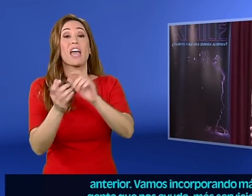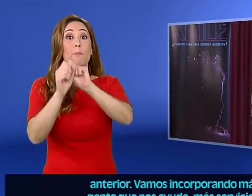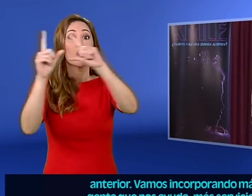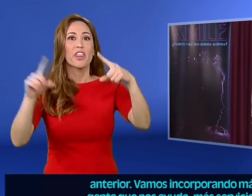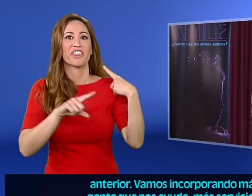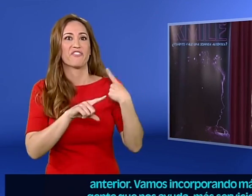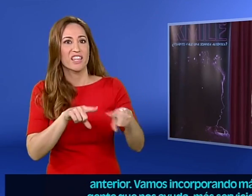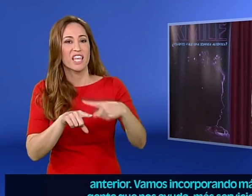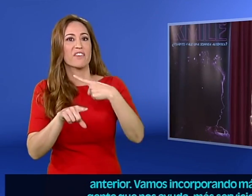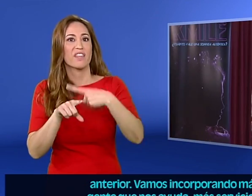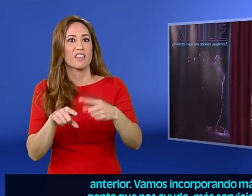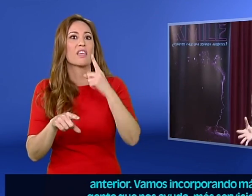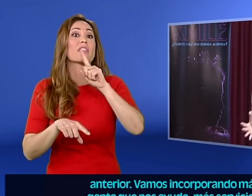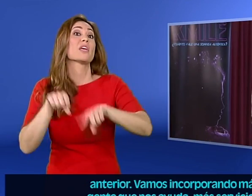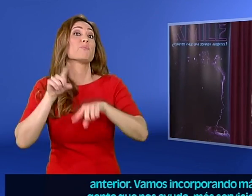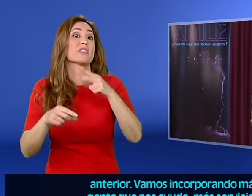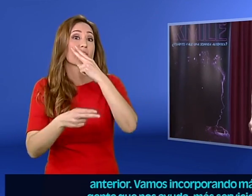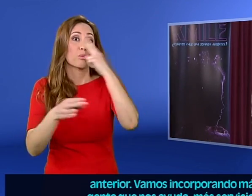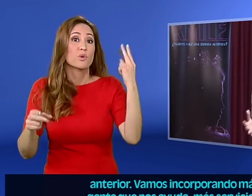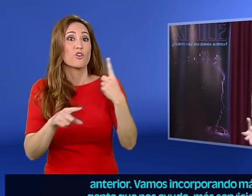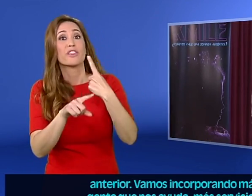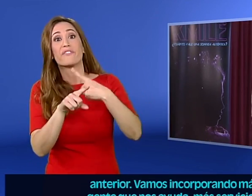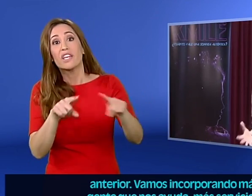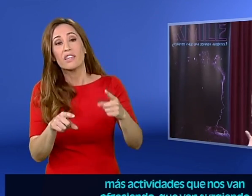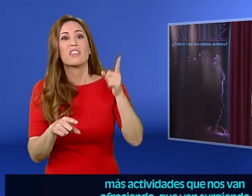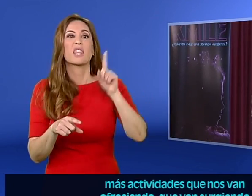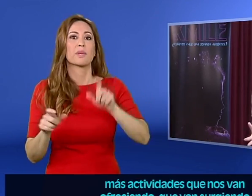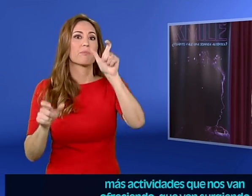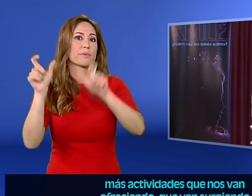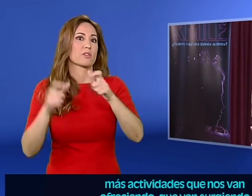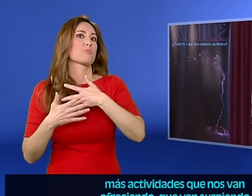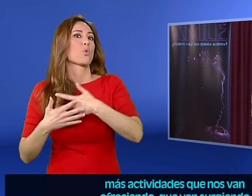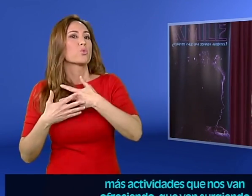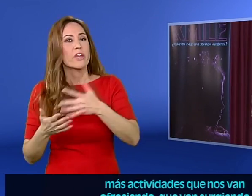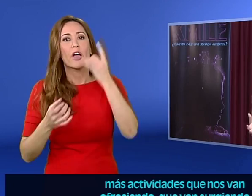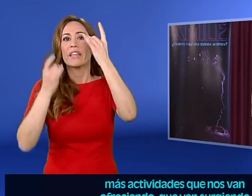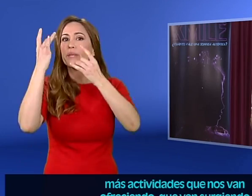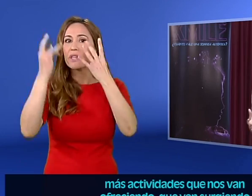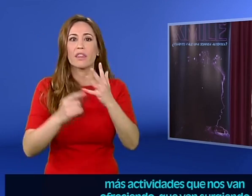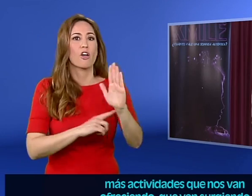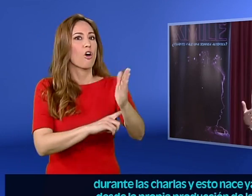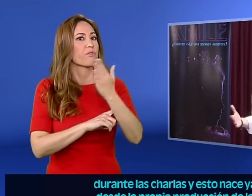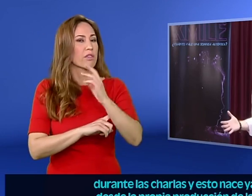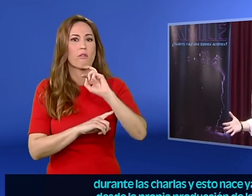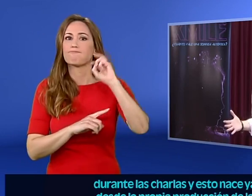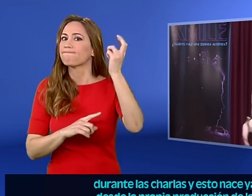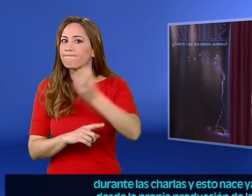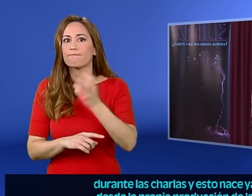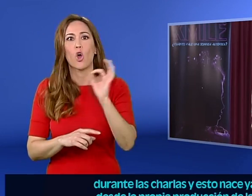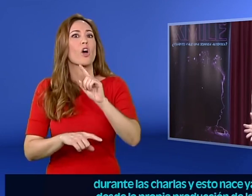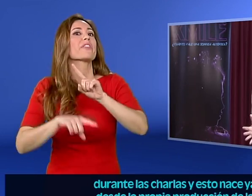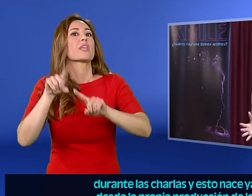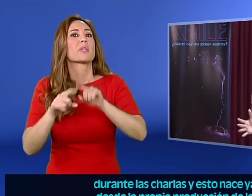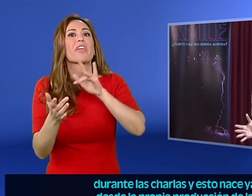incorporando más gente que nos ayuda, más servicios, más actividades que nos van ofreciendo, que van surgiendo durante las charlas.